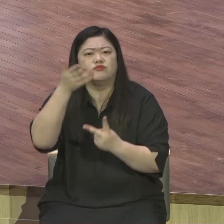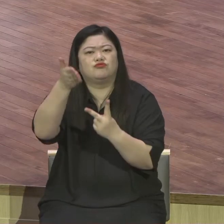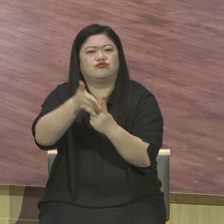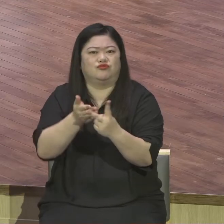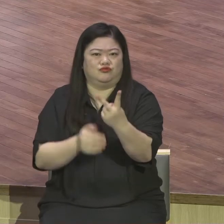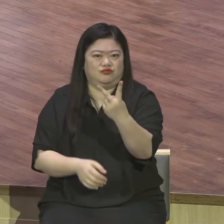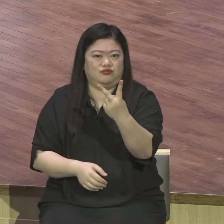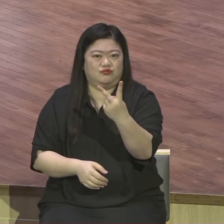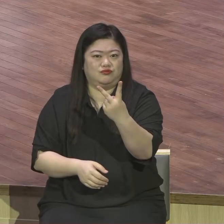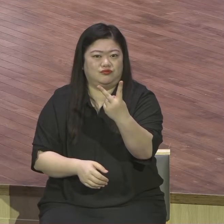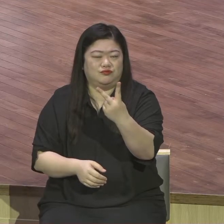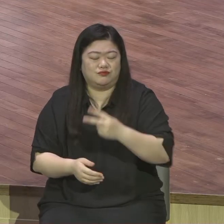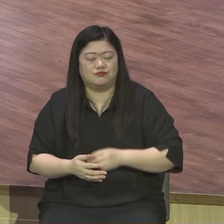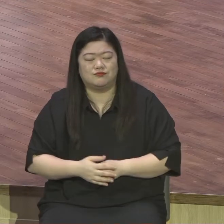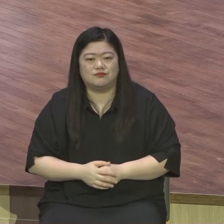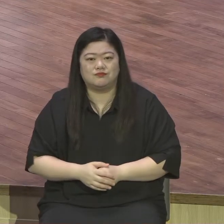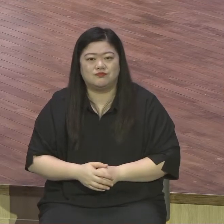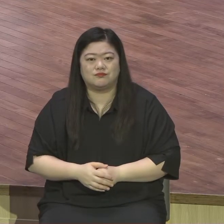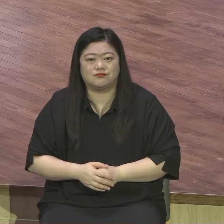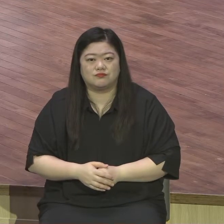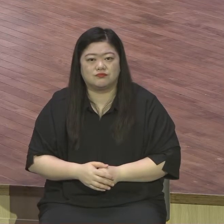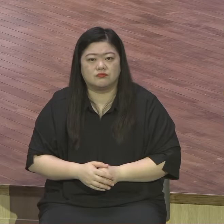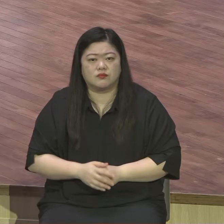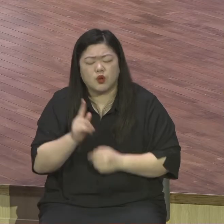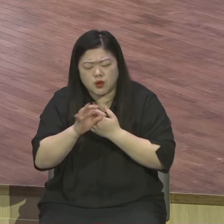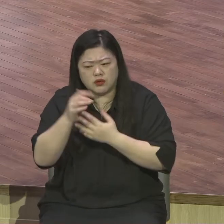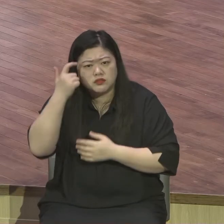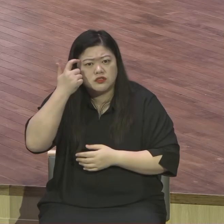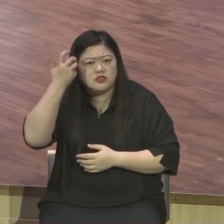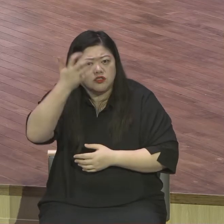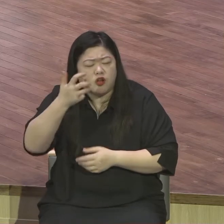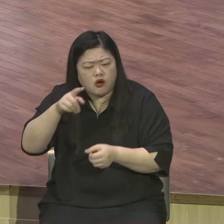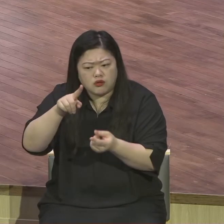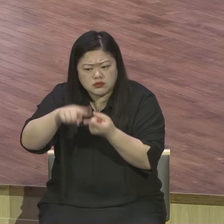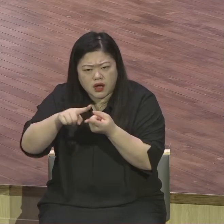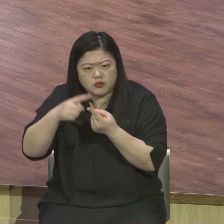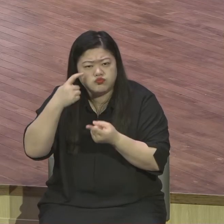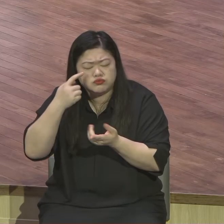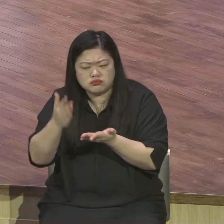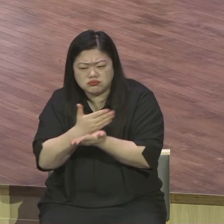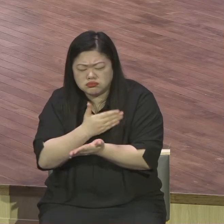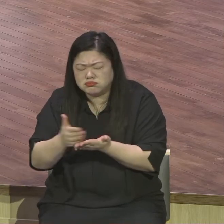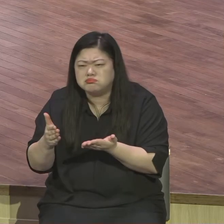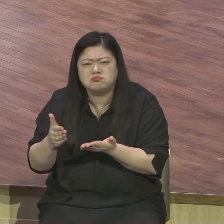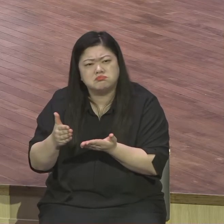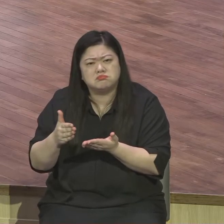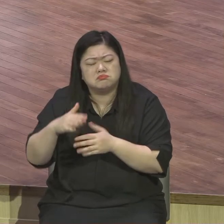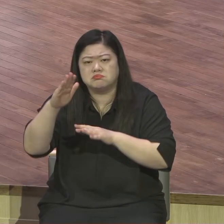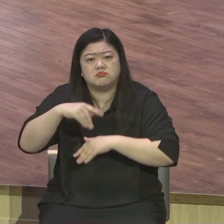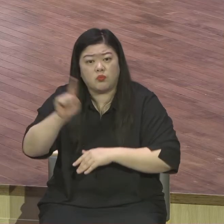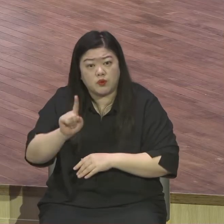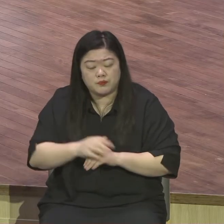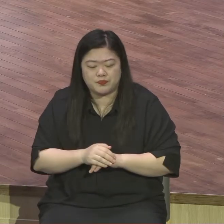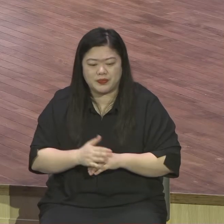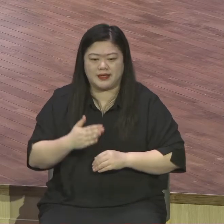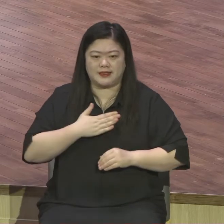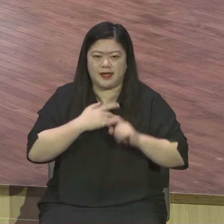상태를 말합니다. 영적 분비력은 뭡니까 또? 쉽게 설명하면 내 생각, 내